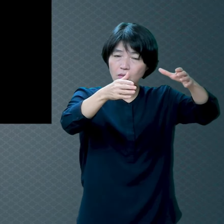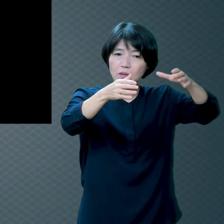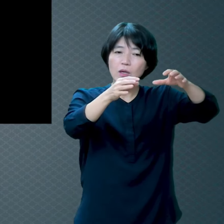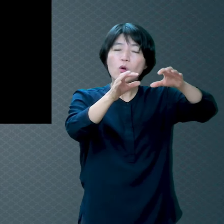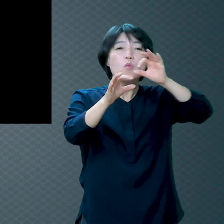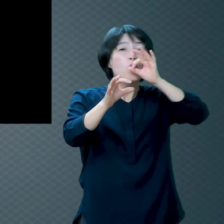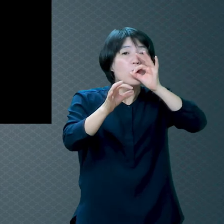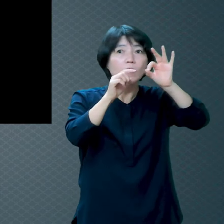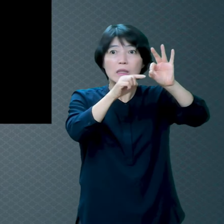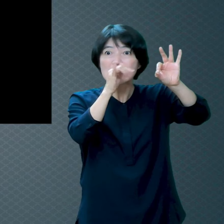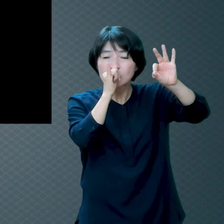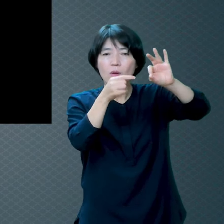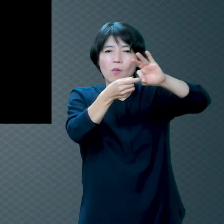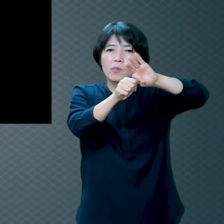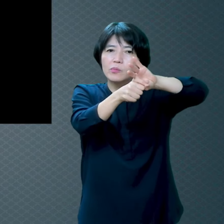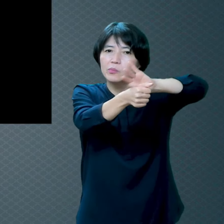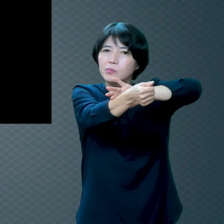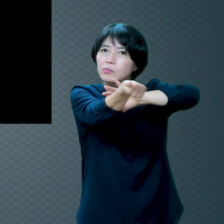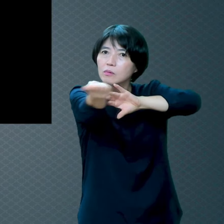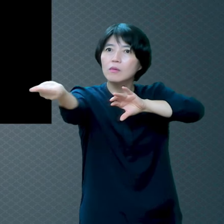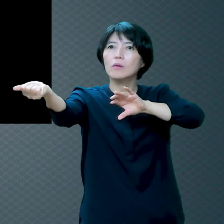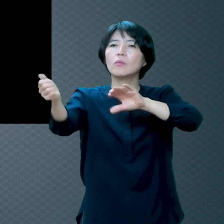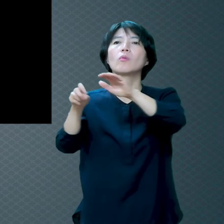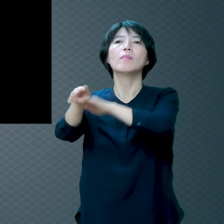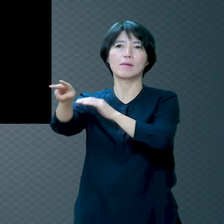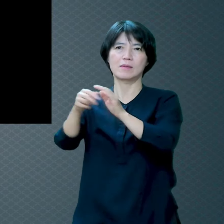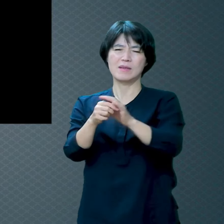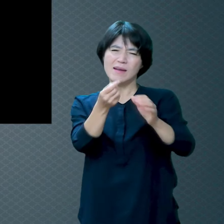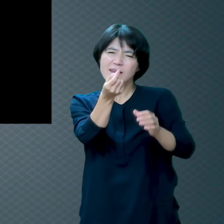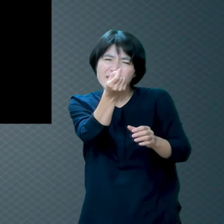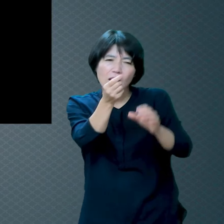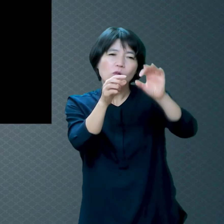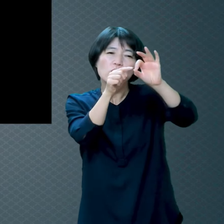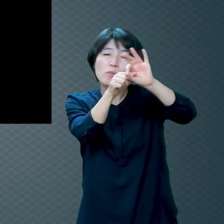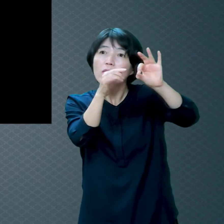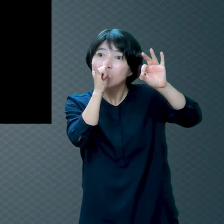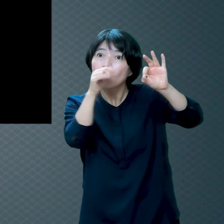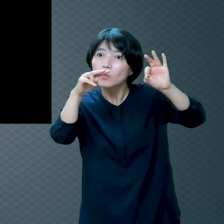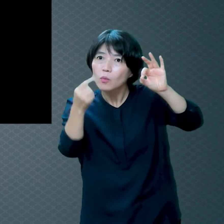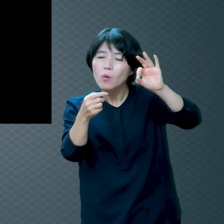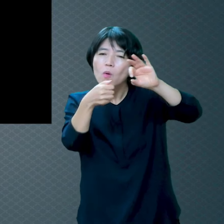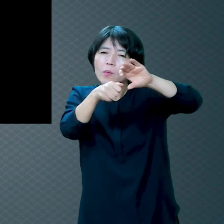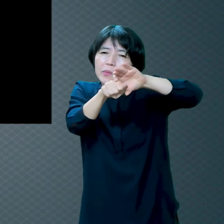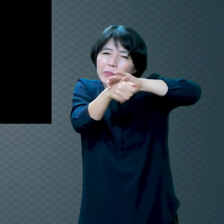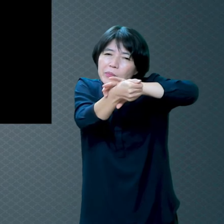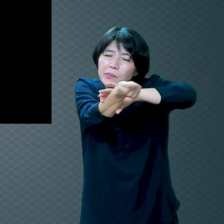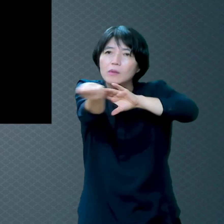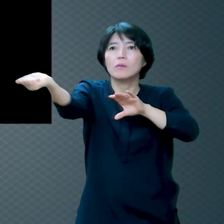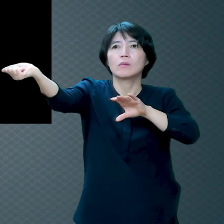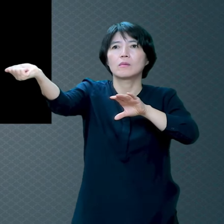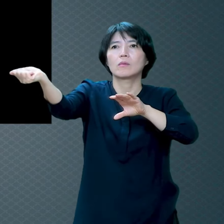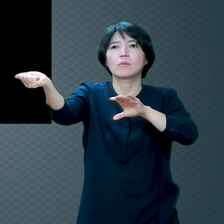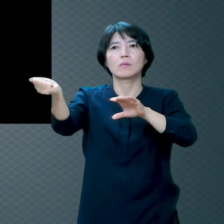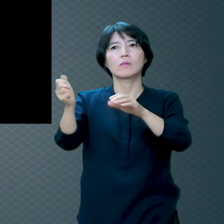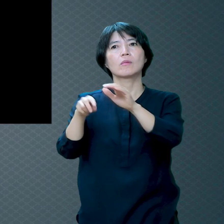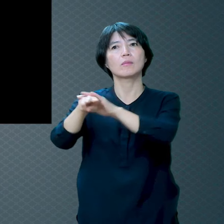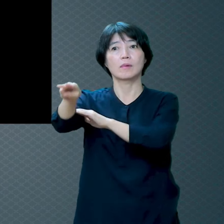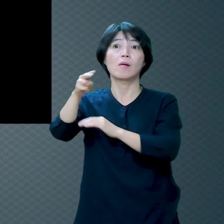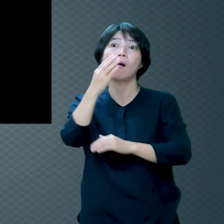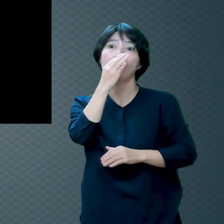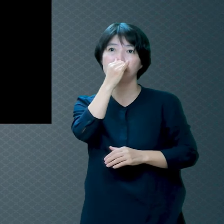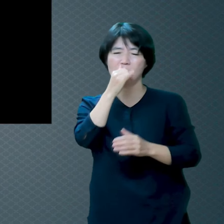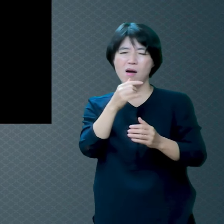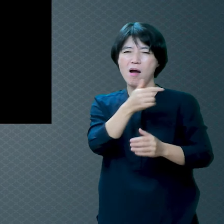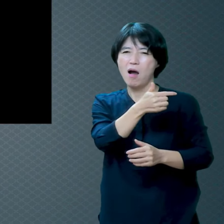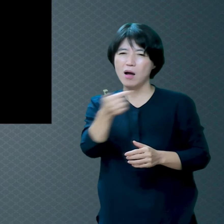뚫고 나갑니다 아주 작은 구멍 하나만 있어도 뱀은 거기를 빠져나가요 이 뱀은